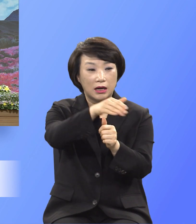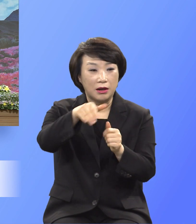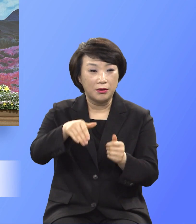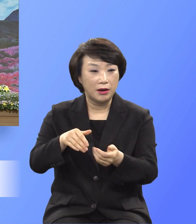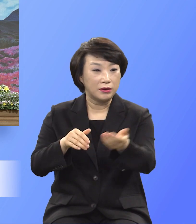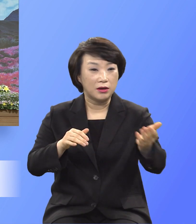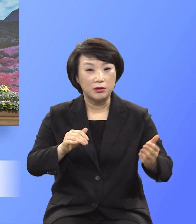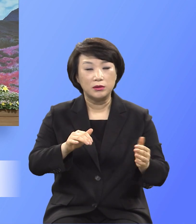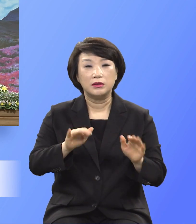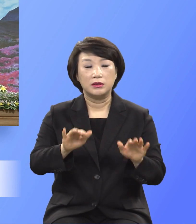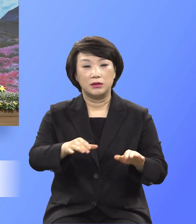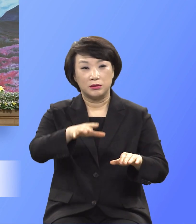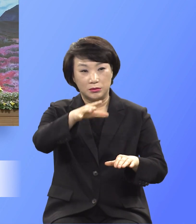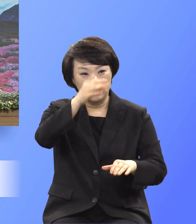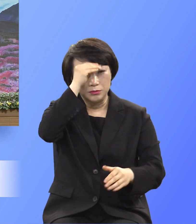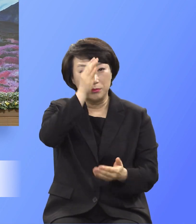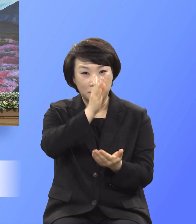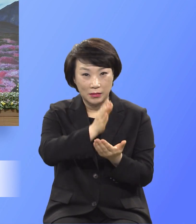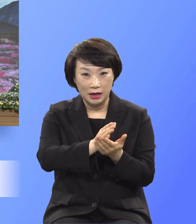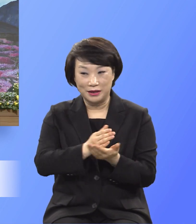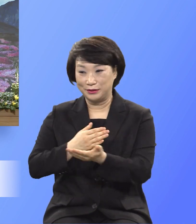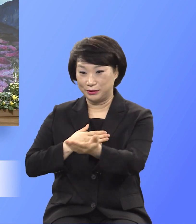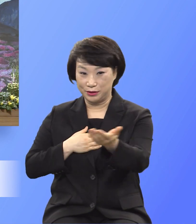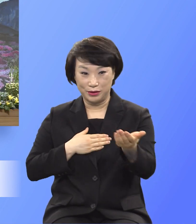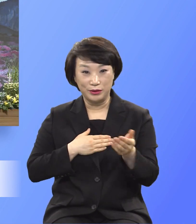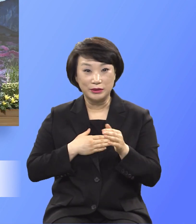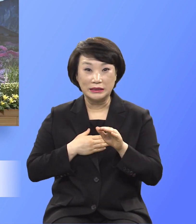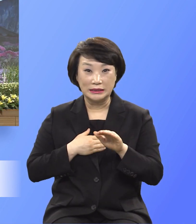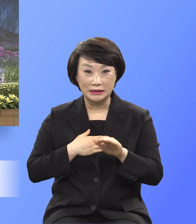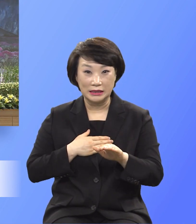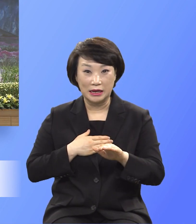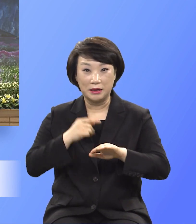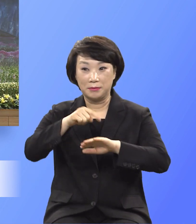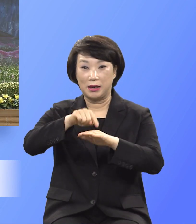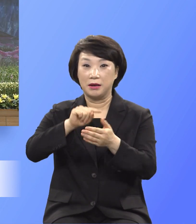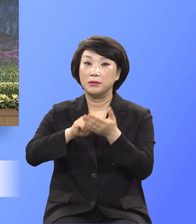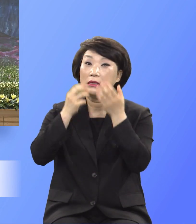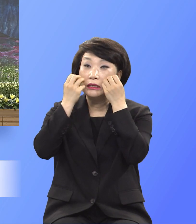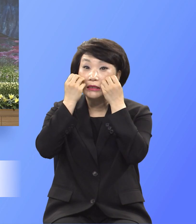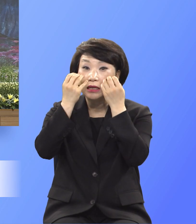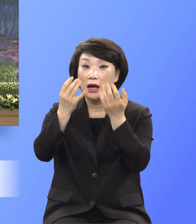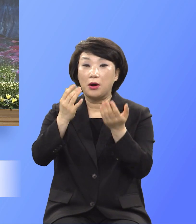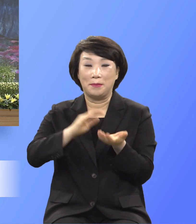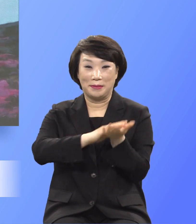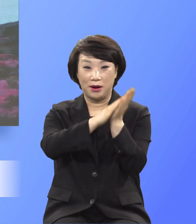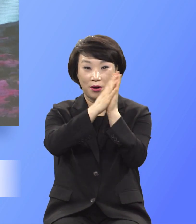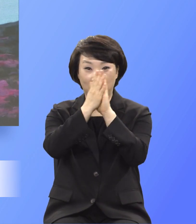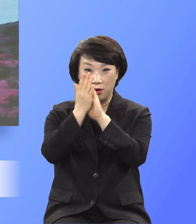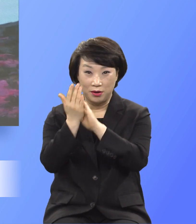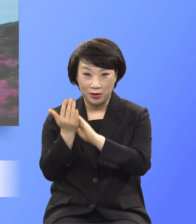너희들은 마음을 새롭게 함으로 변화를 받아